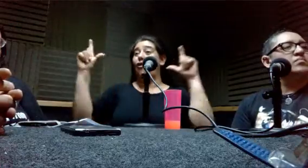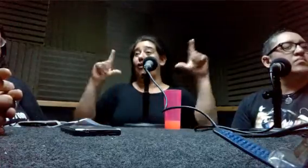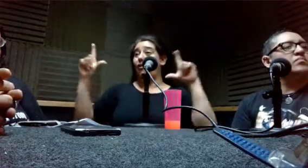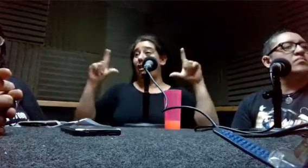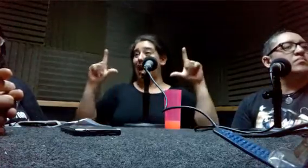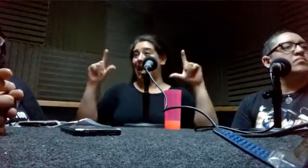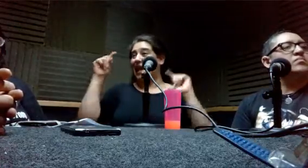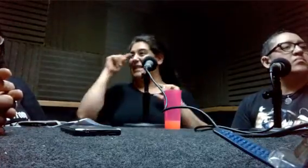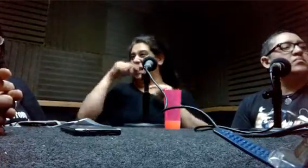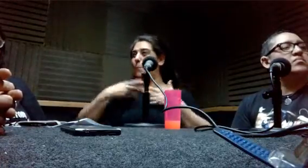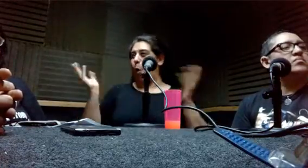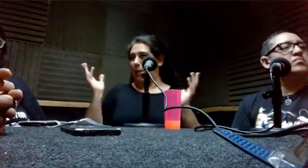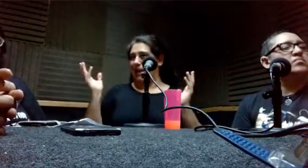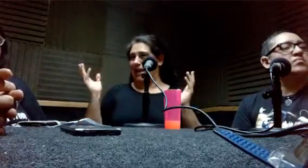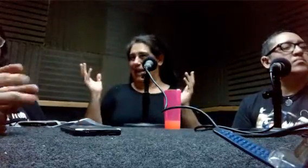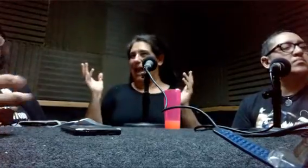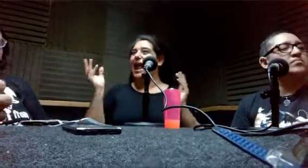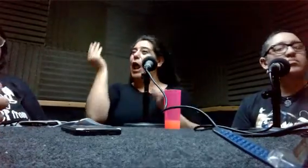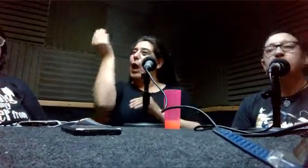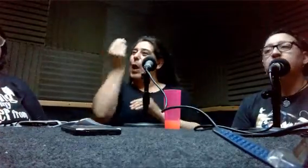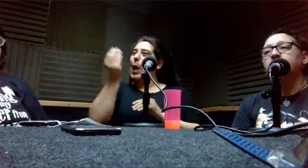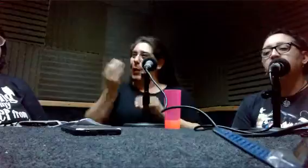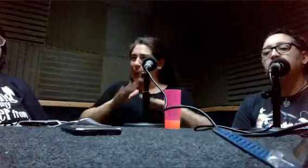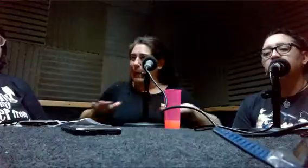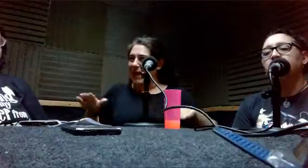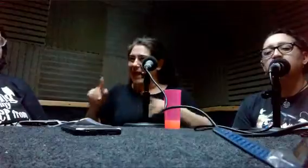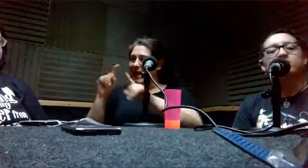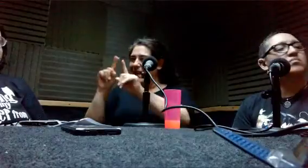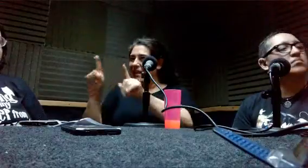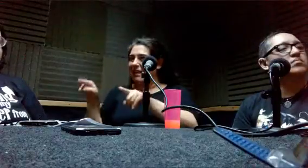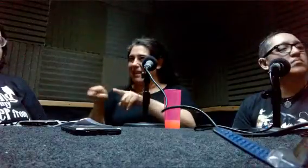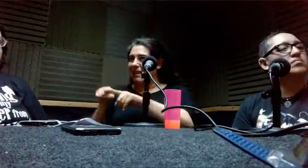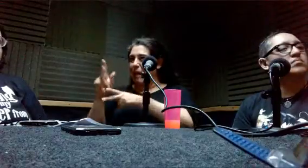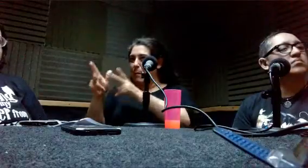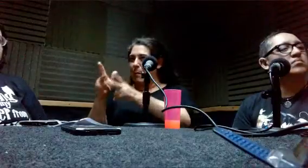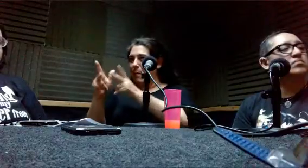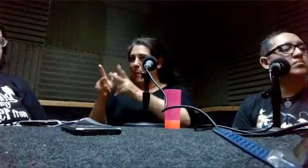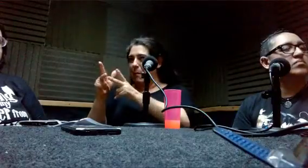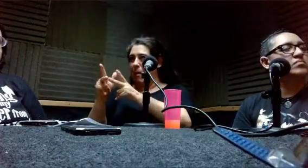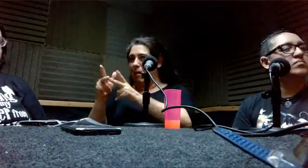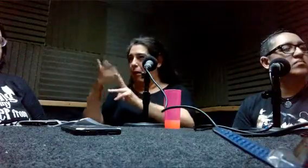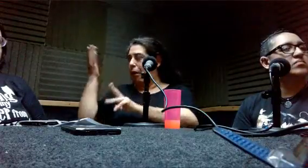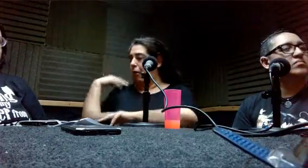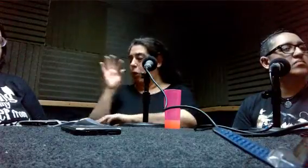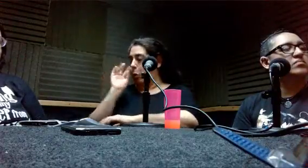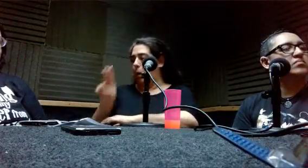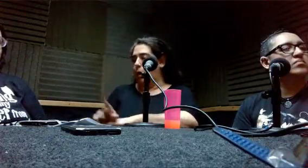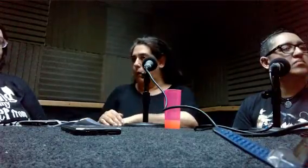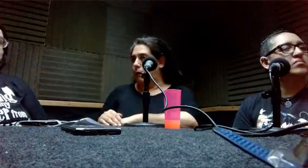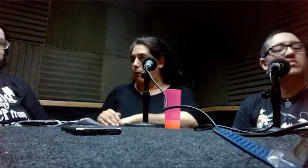chicos tienen el recuadro abajo, interpretado en lengua de señas para los chicos. Claro. Ahora.